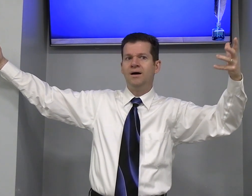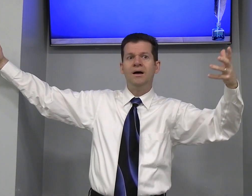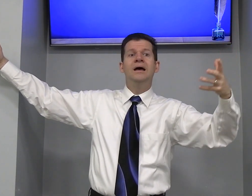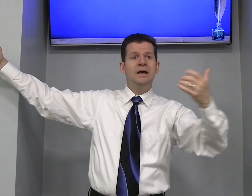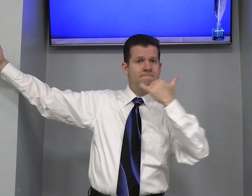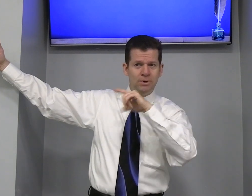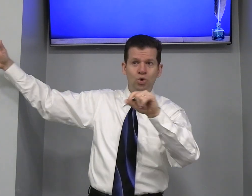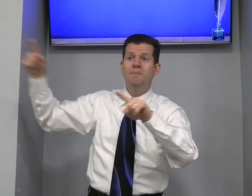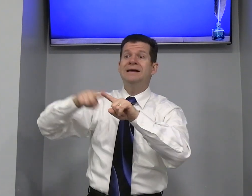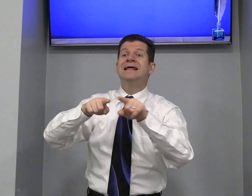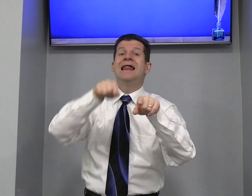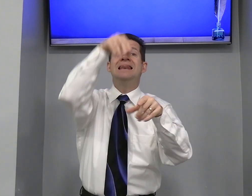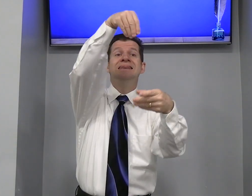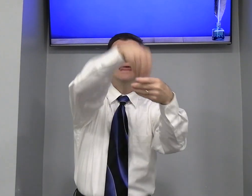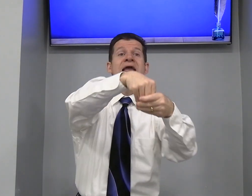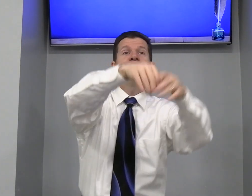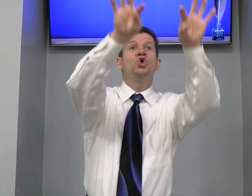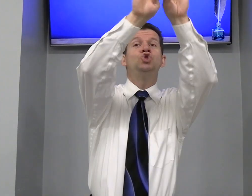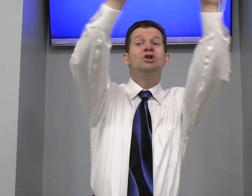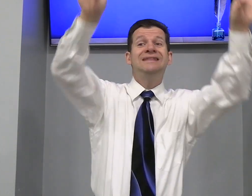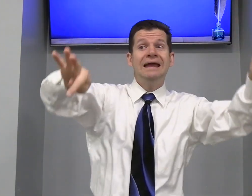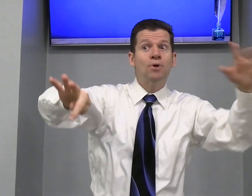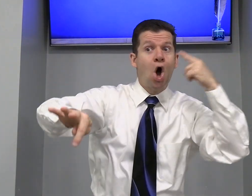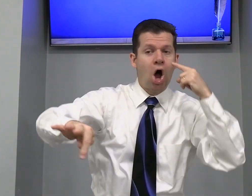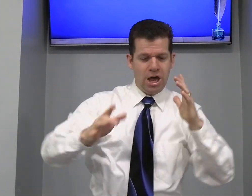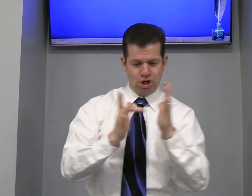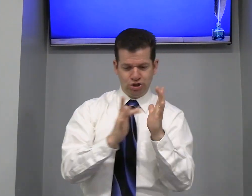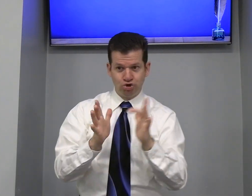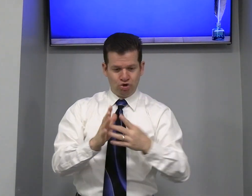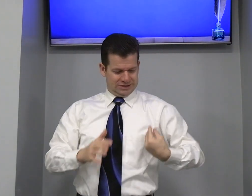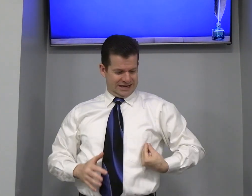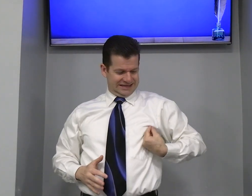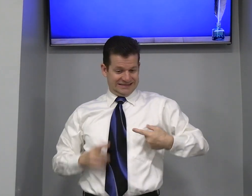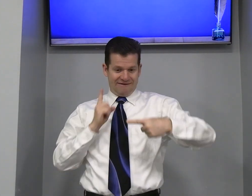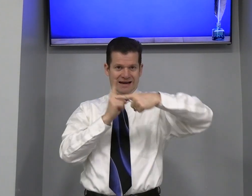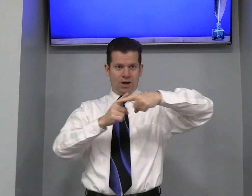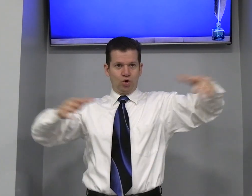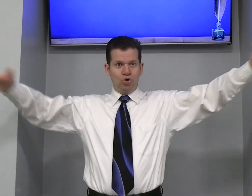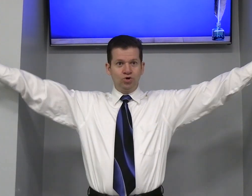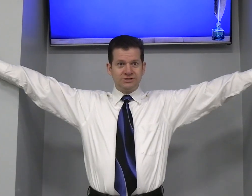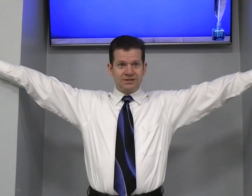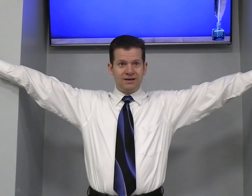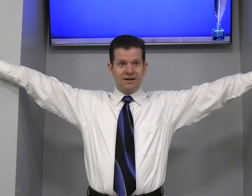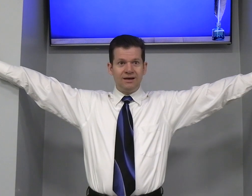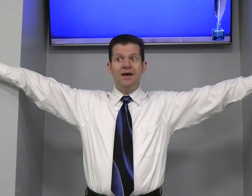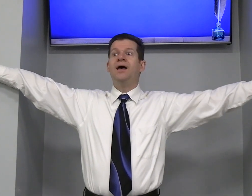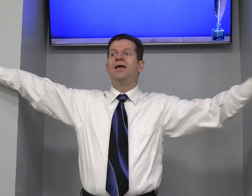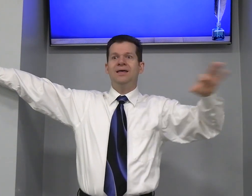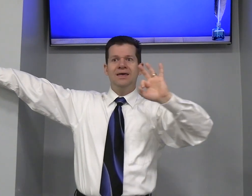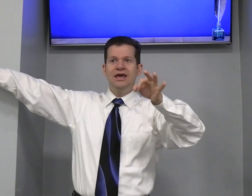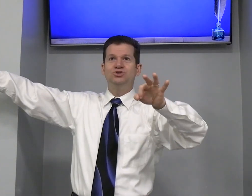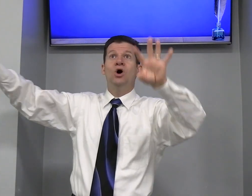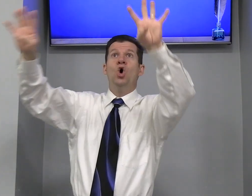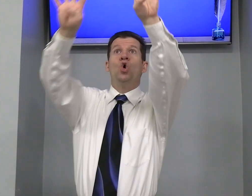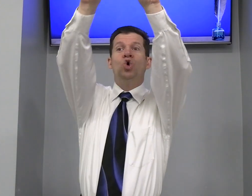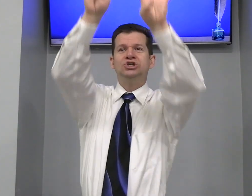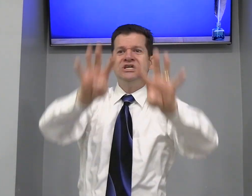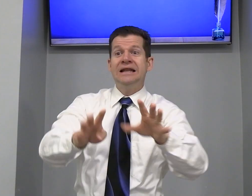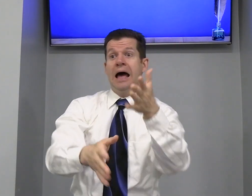Perdoa Mas Dentro Do tempo Jesus Estava na cruz Isso Codinha